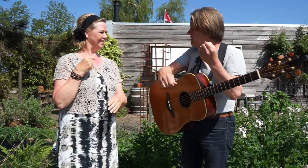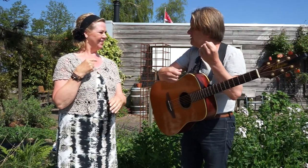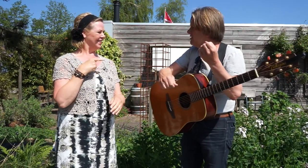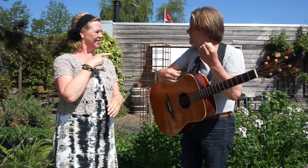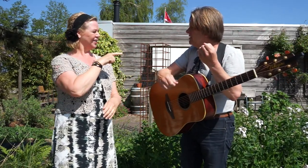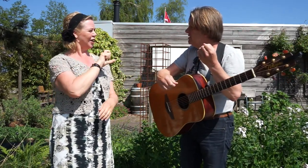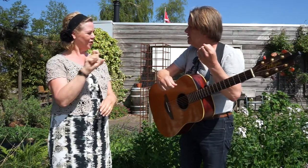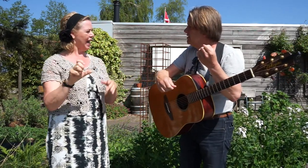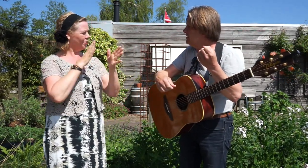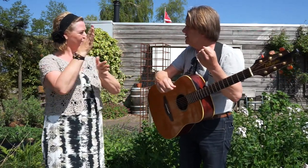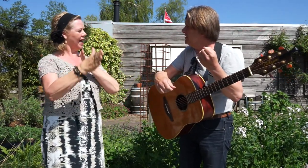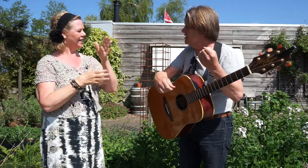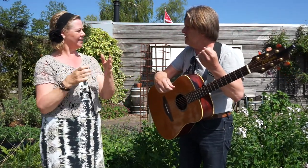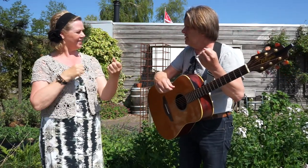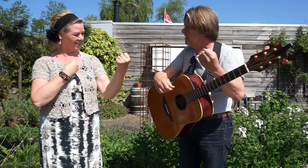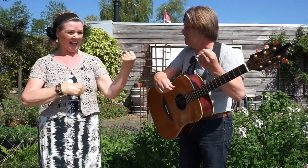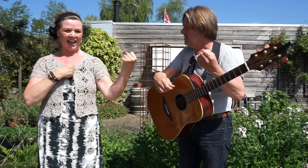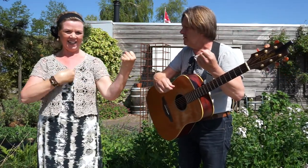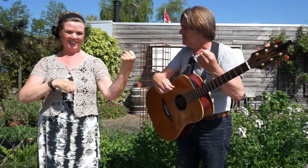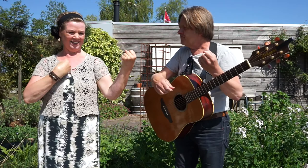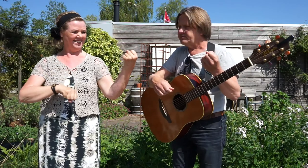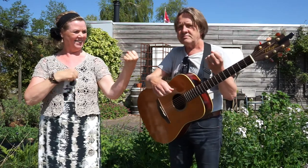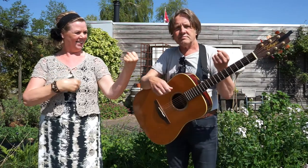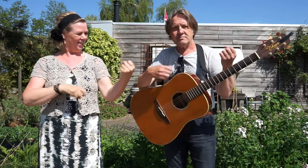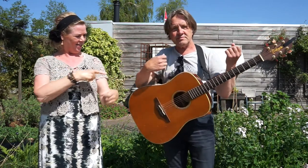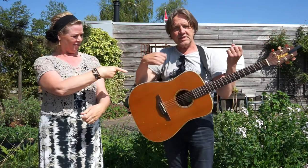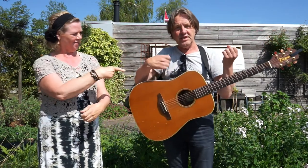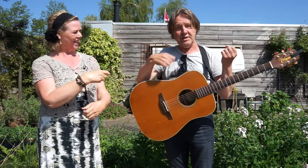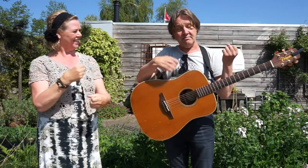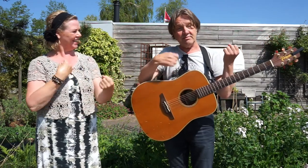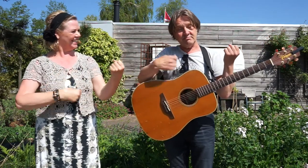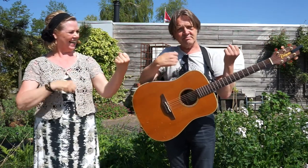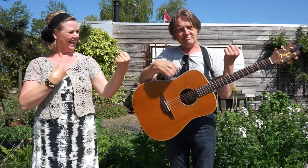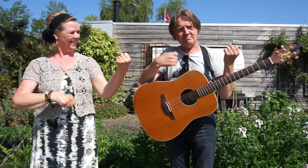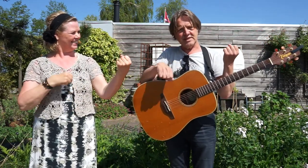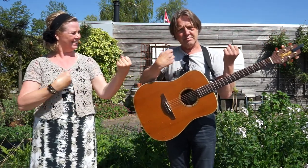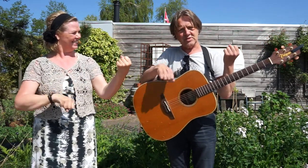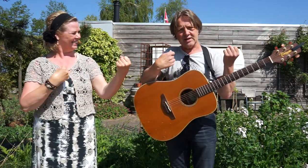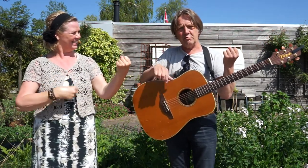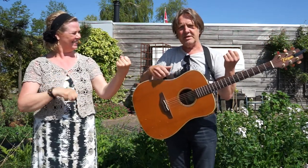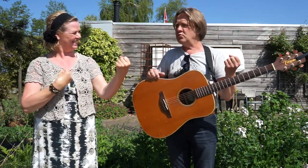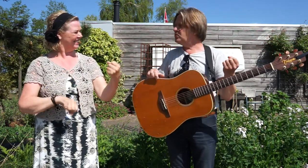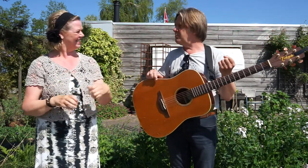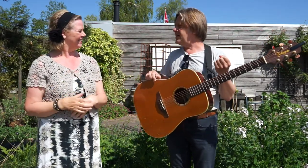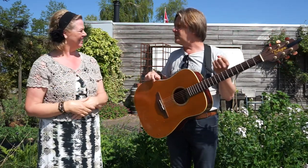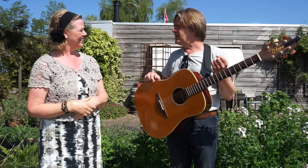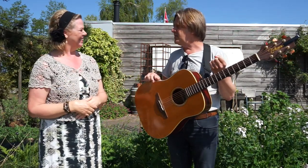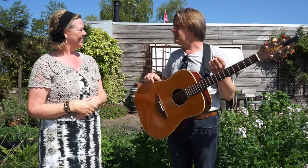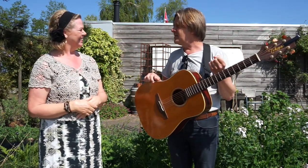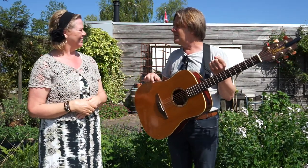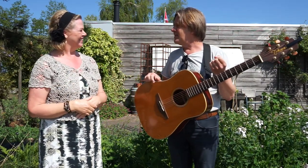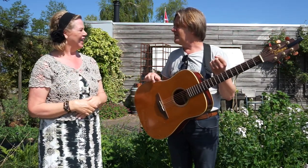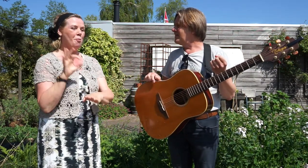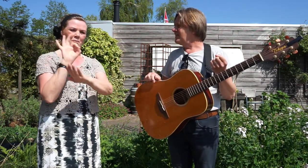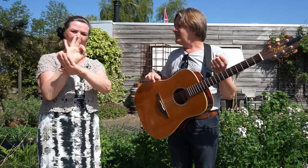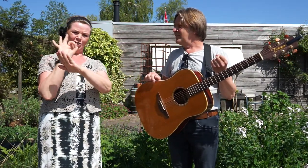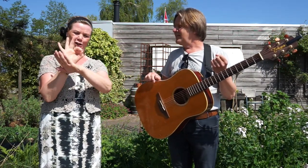Dat is jouw naamgebaar. Zaken. Vanwege de gitaar. Ik ben Zaken. Hoe doe je meester dan? Meester.